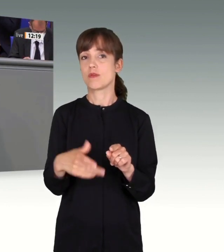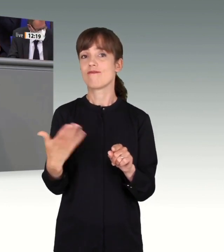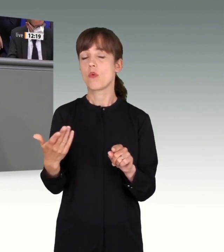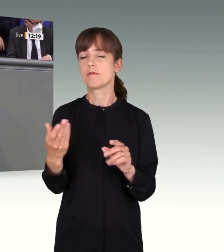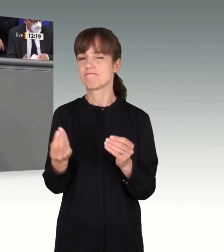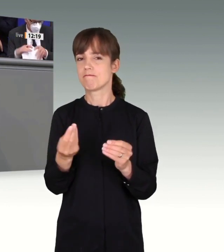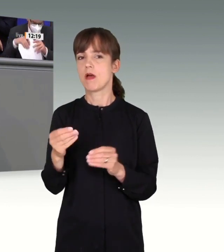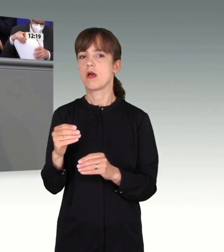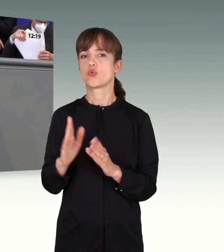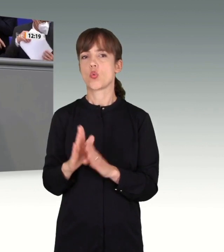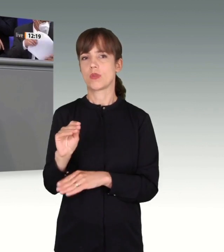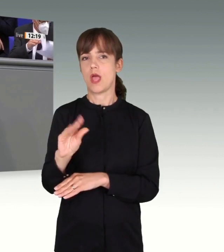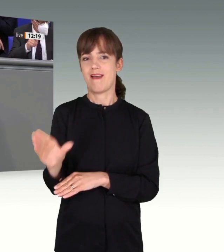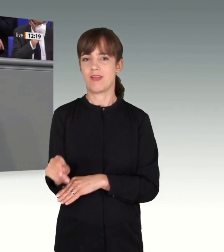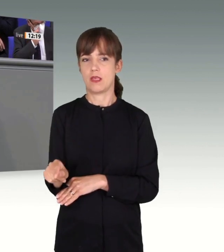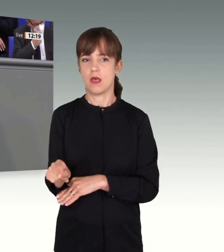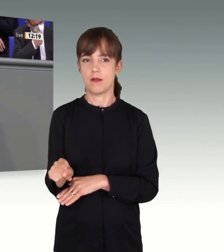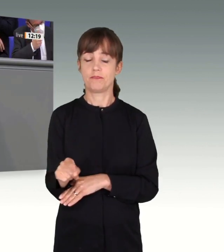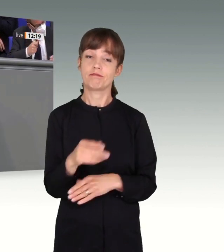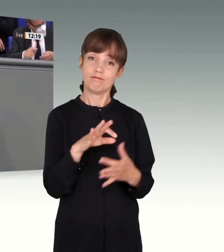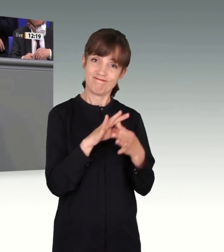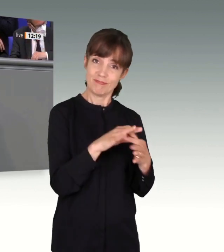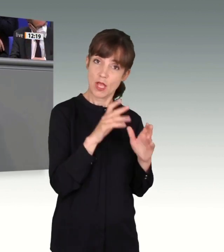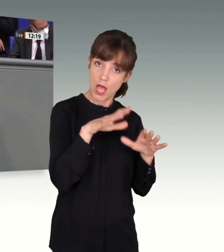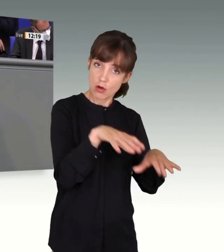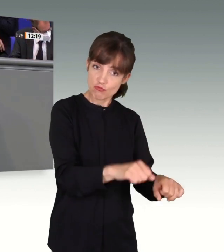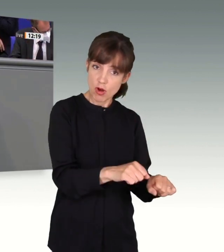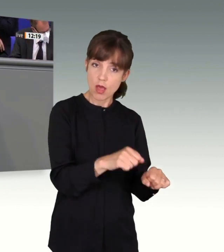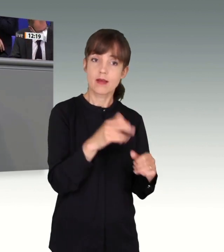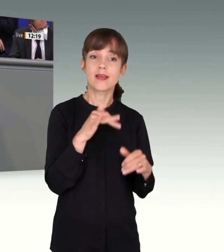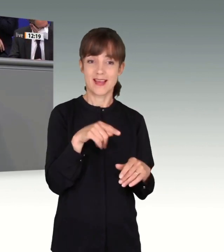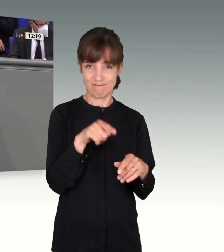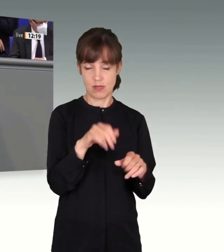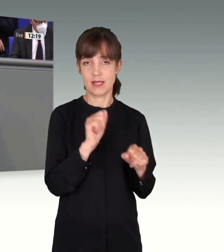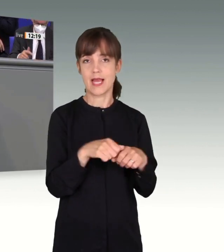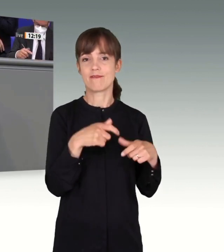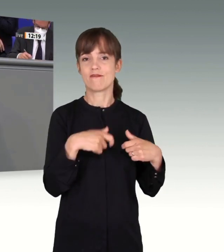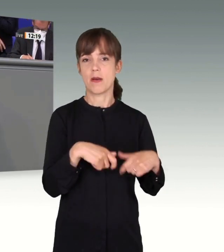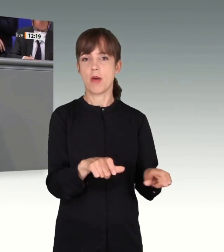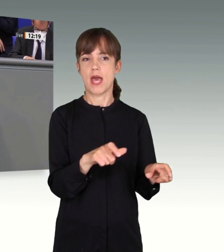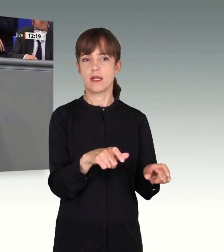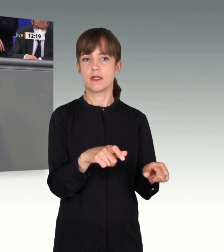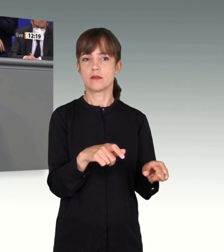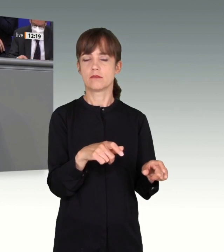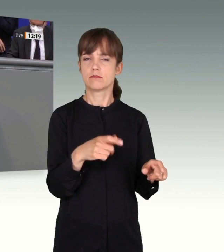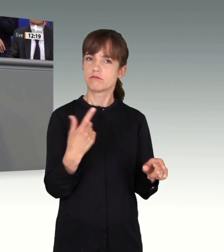Die Frage nach dem Anschlag selber, ja, dieser Anschlag hätte verhindert werden können. Und